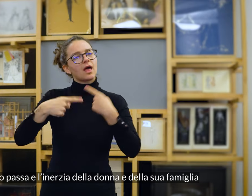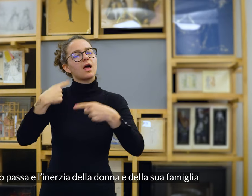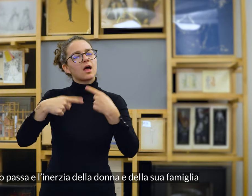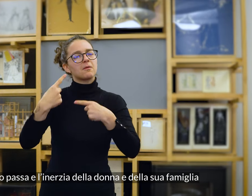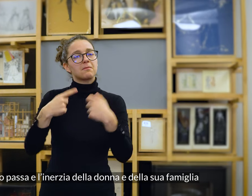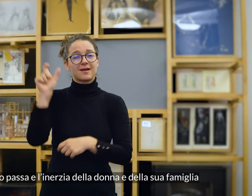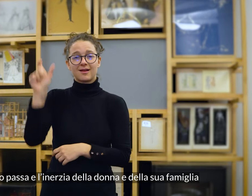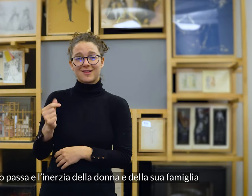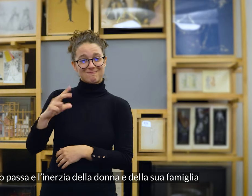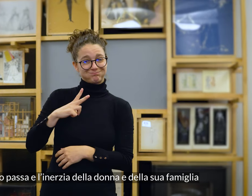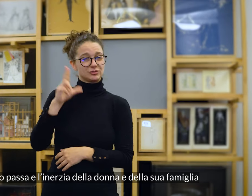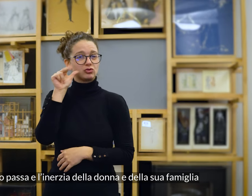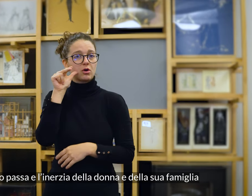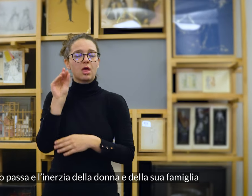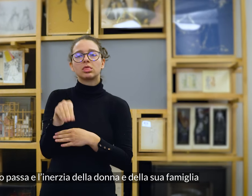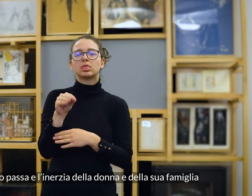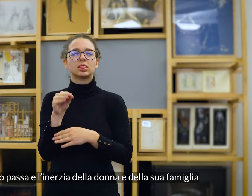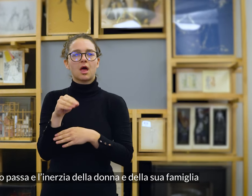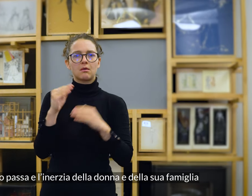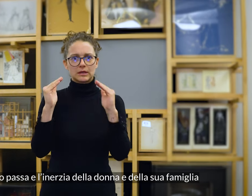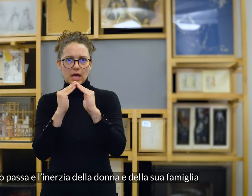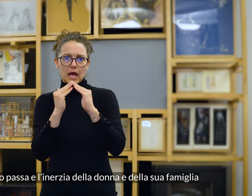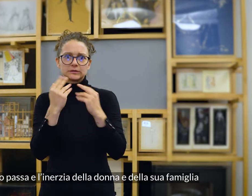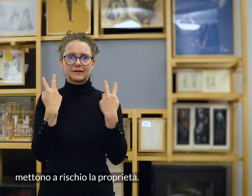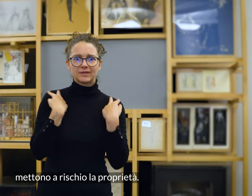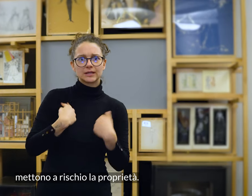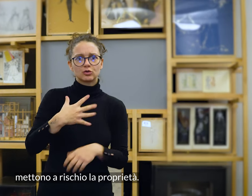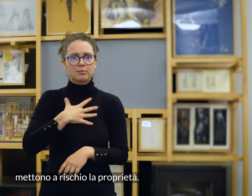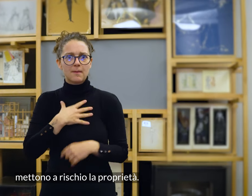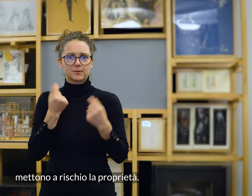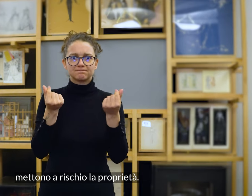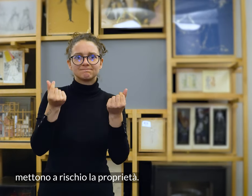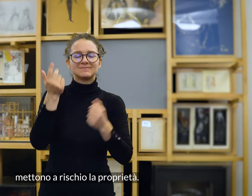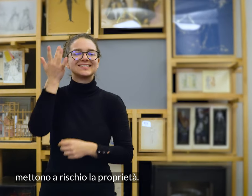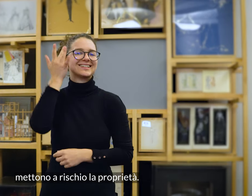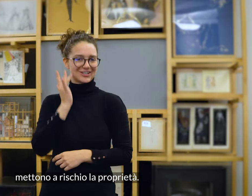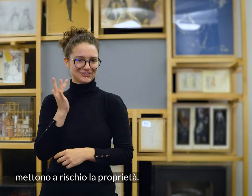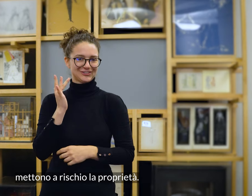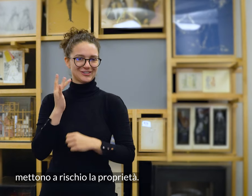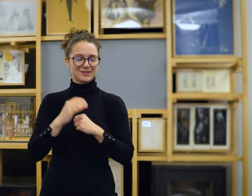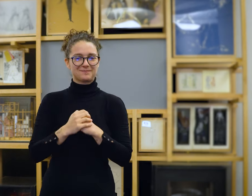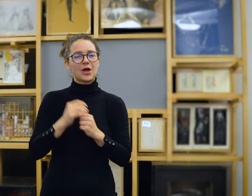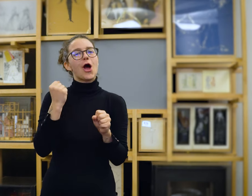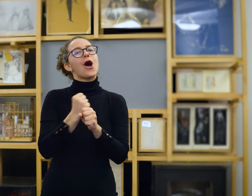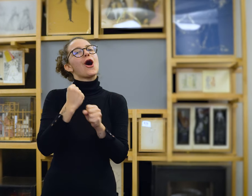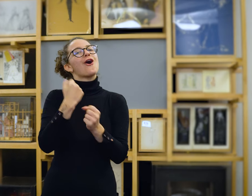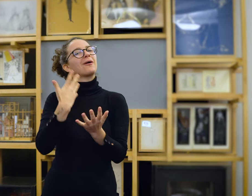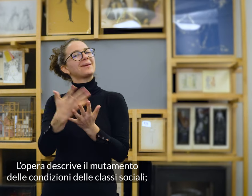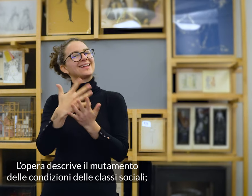e l'inerzia della donna e della sua famiglia mettono a rischio la proprietà. L